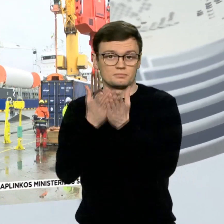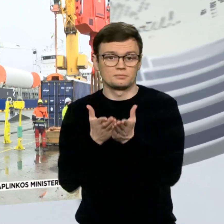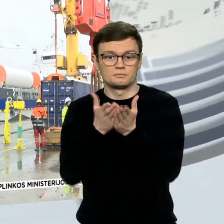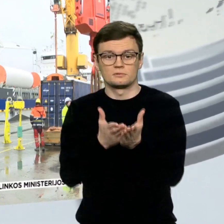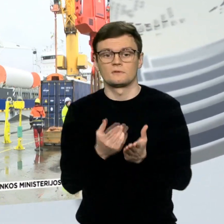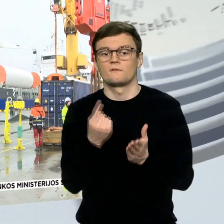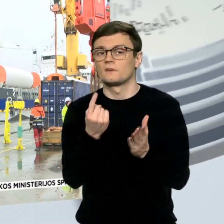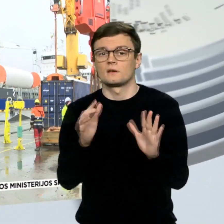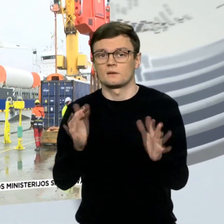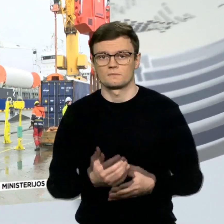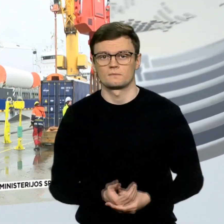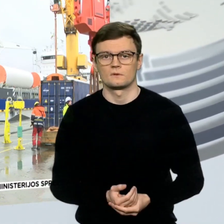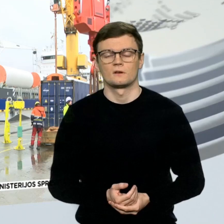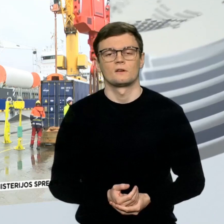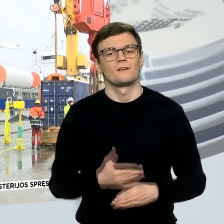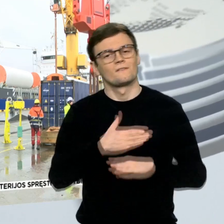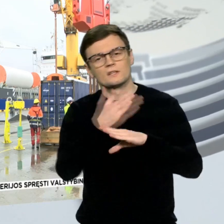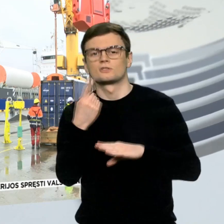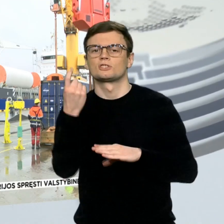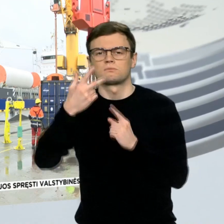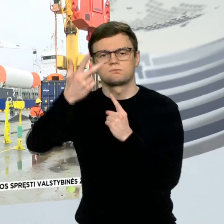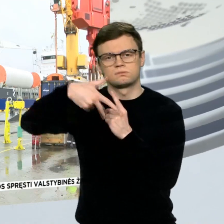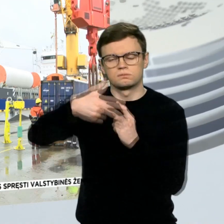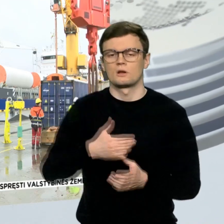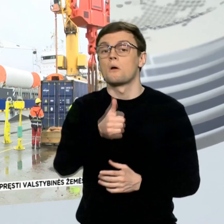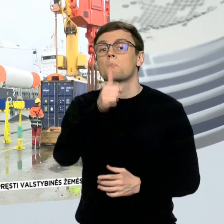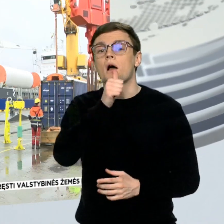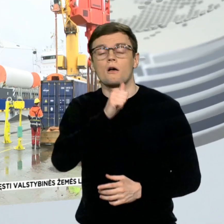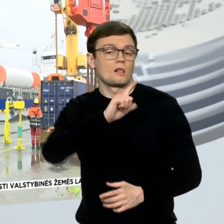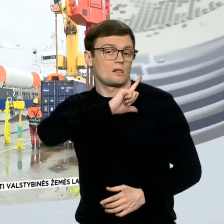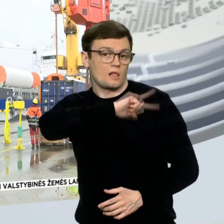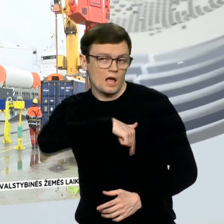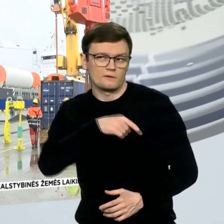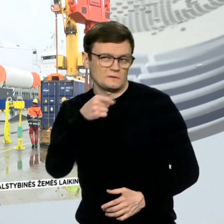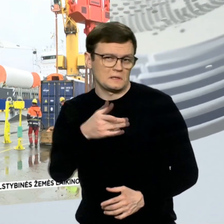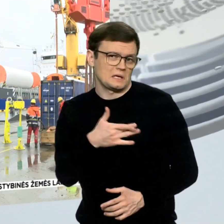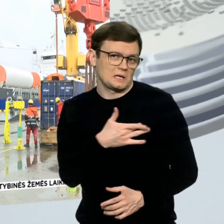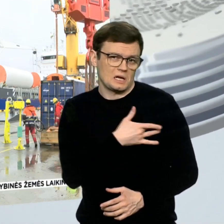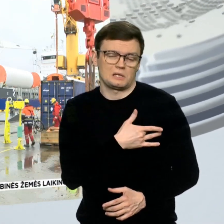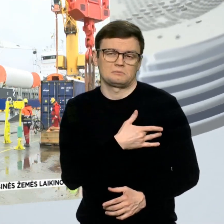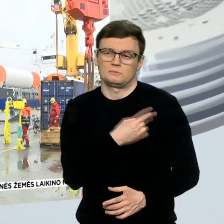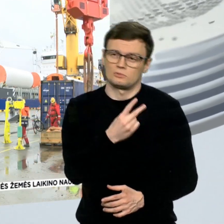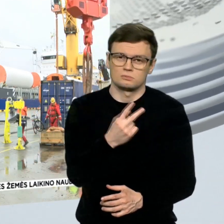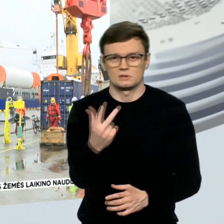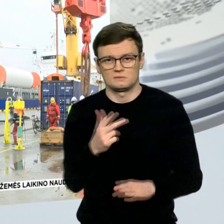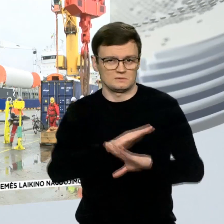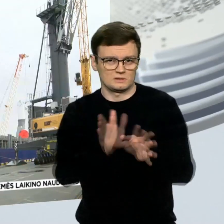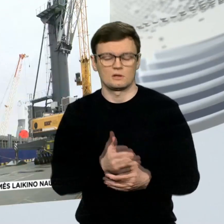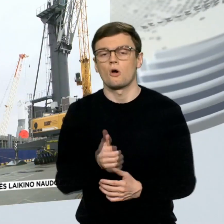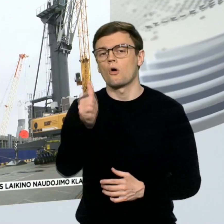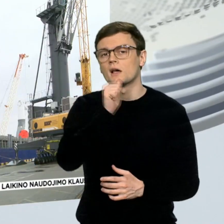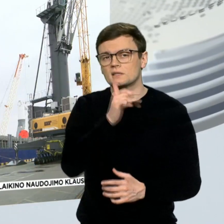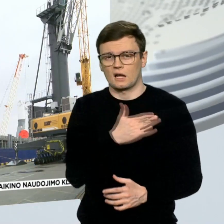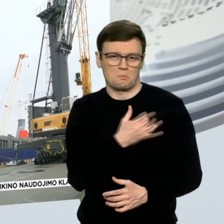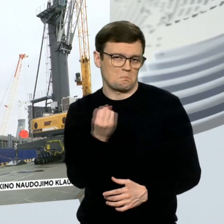grupas, virš šimto vėjo jėgainių. O jeigu kalbėti apie Latviją, ten jeigu nekleistų yra tik tai kelios, o į Estiją apie penkioliką.